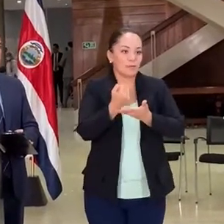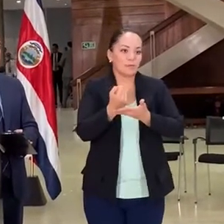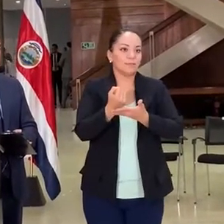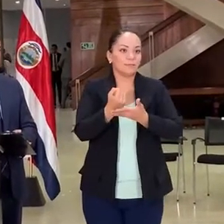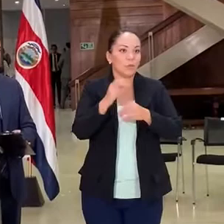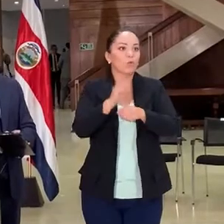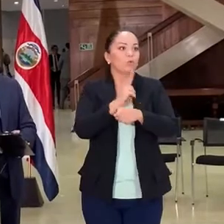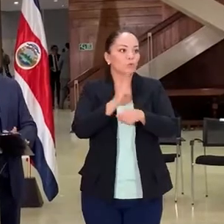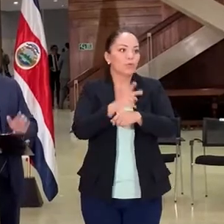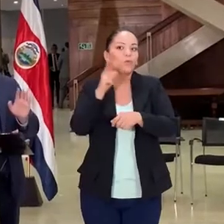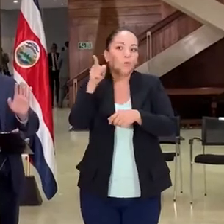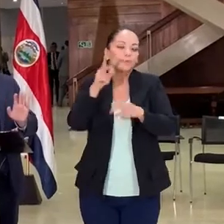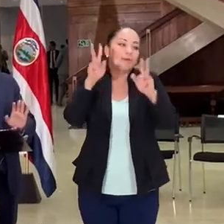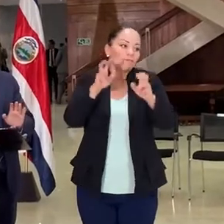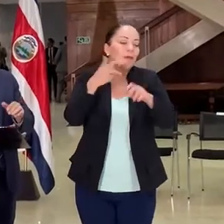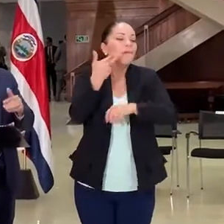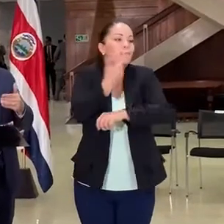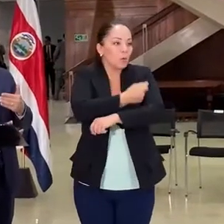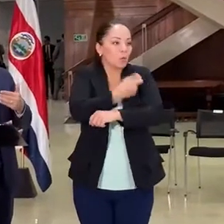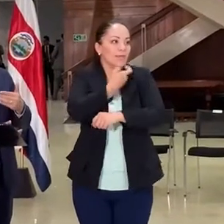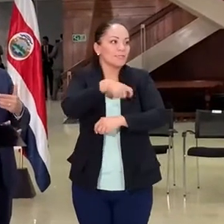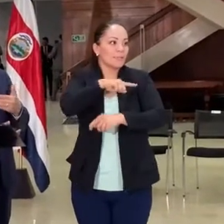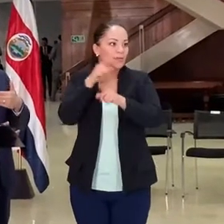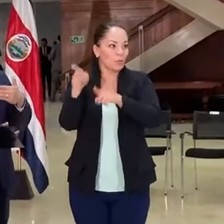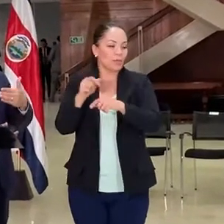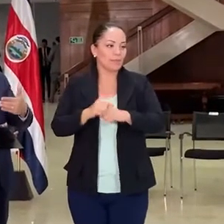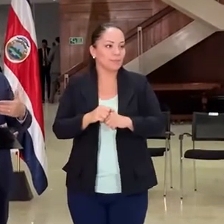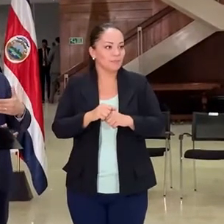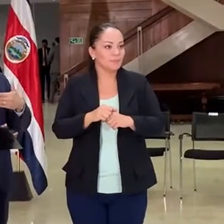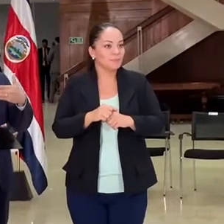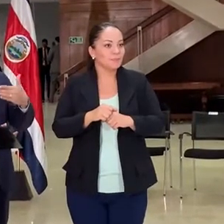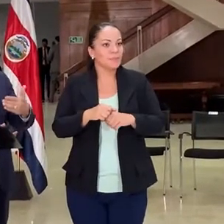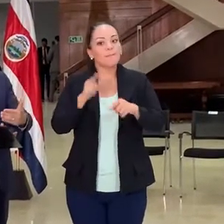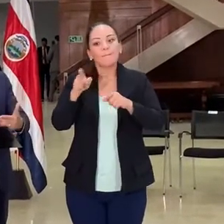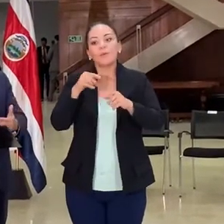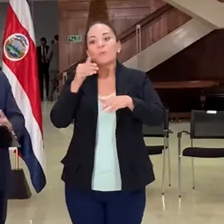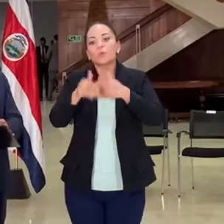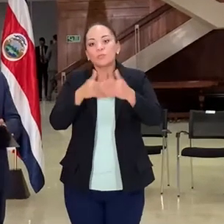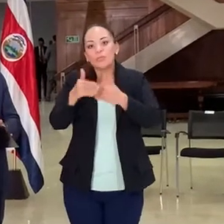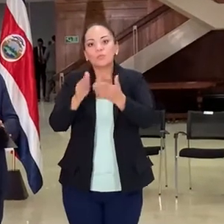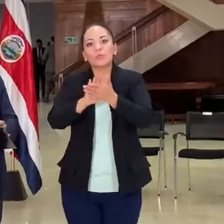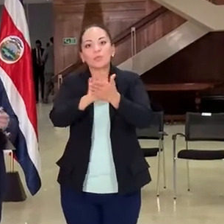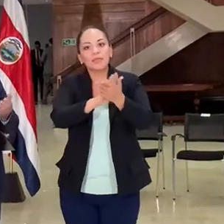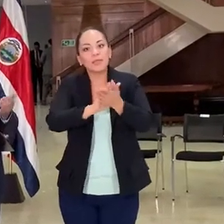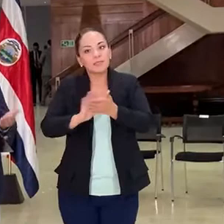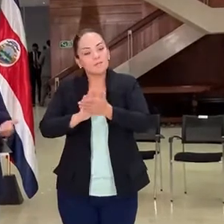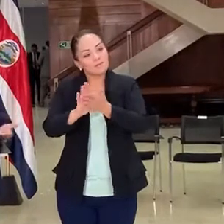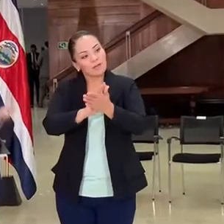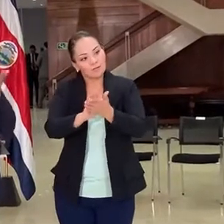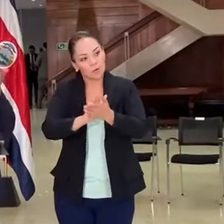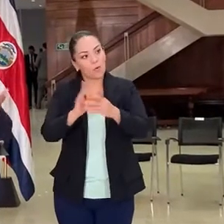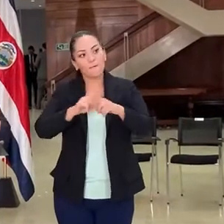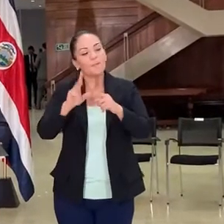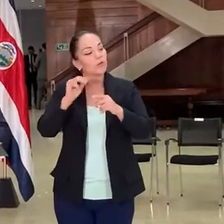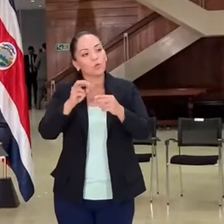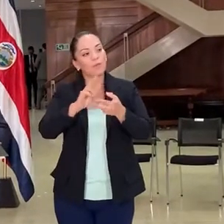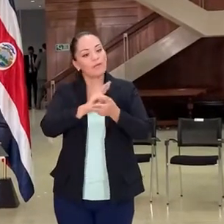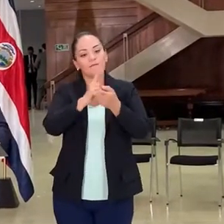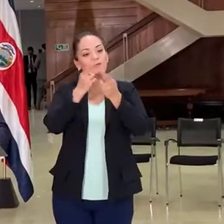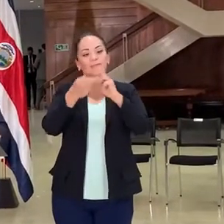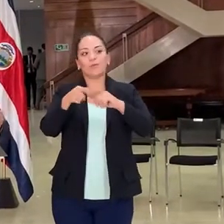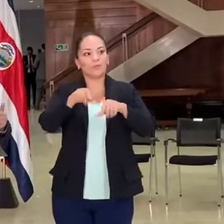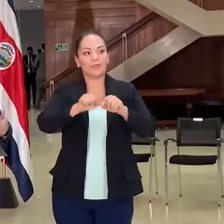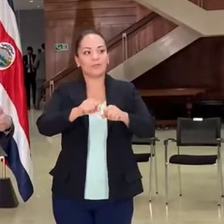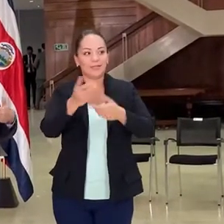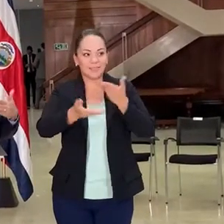escaluda, pero más que nada, un proceso de inspección, una nueva restauración de